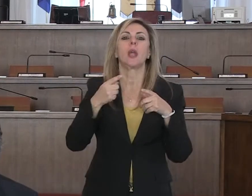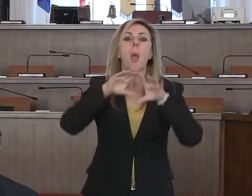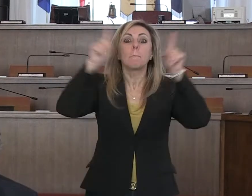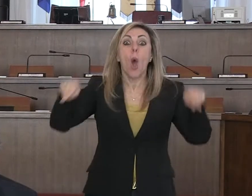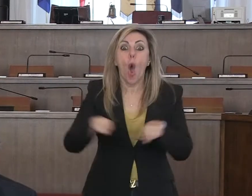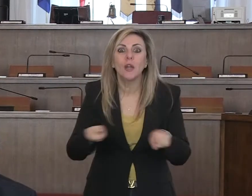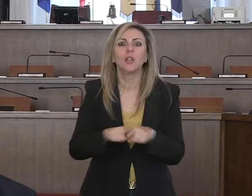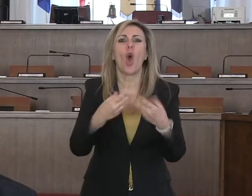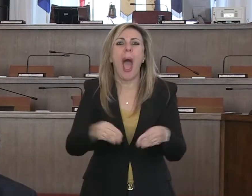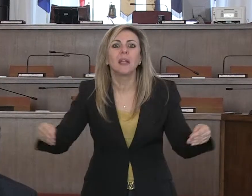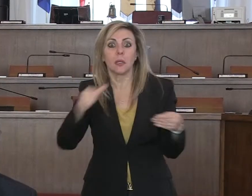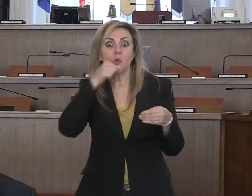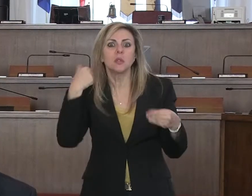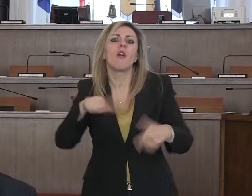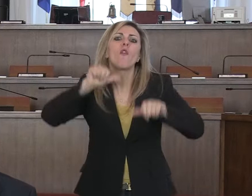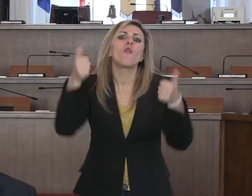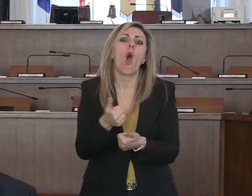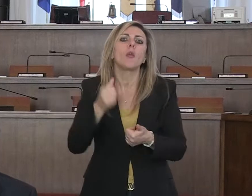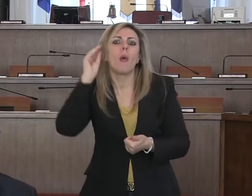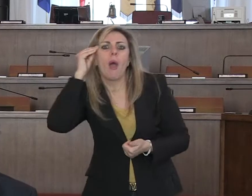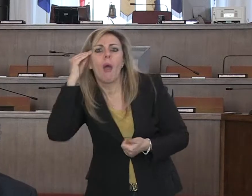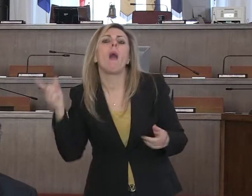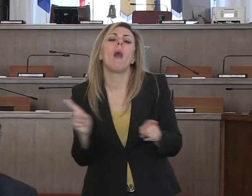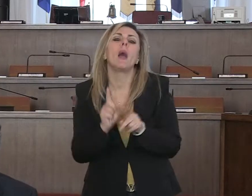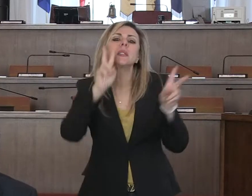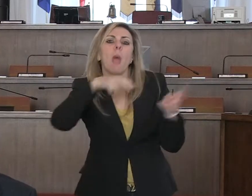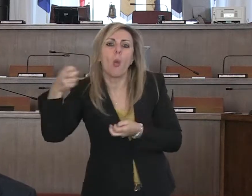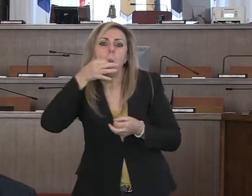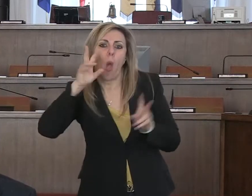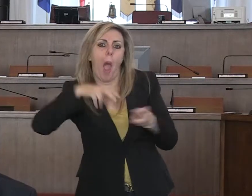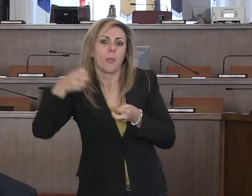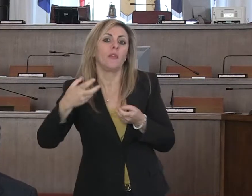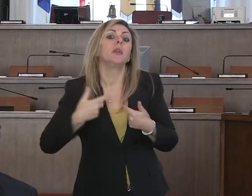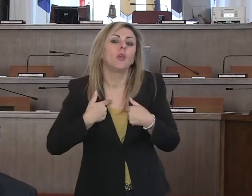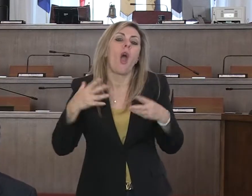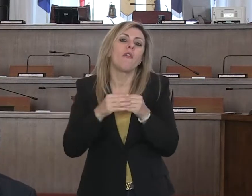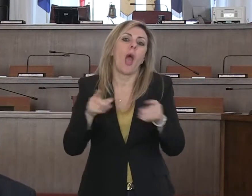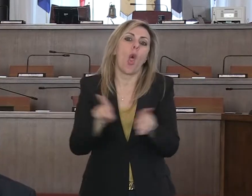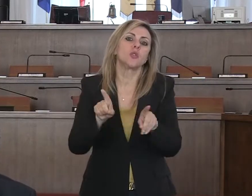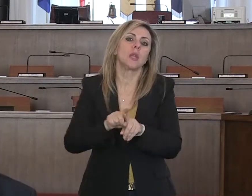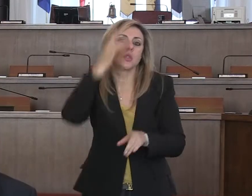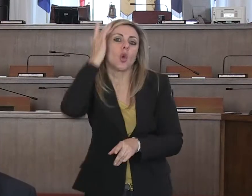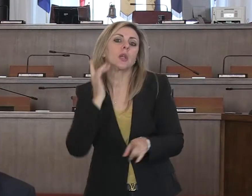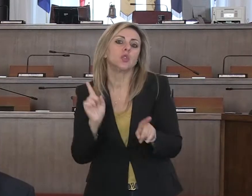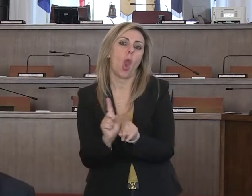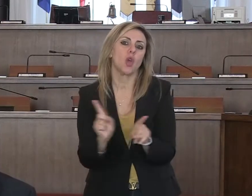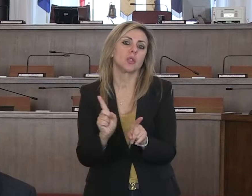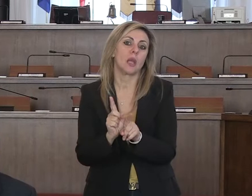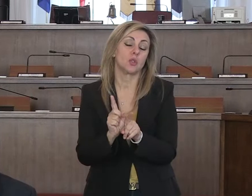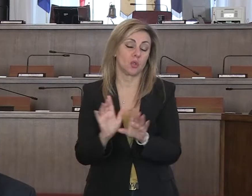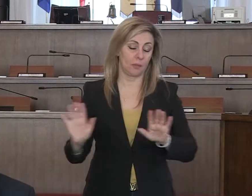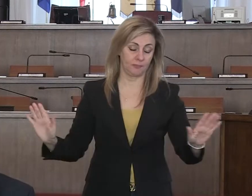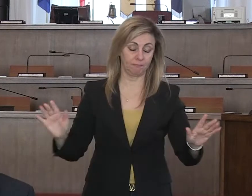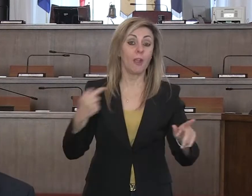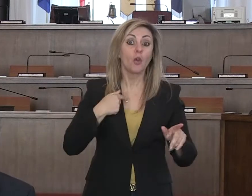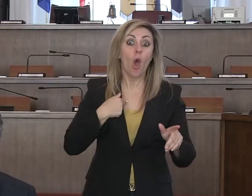attrezzature che servono. Per questo abbiamo fatto di tutto, abbiamo requisito, anzi non c'è neanche